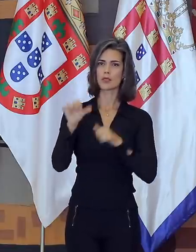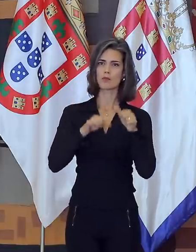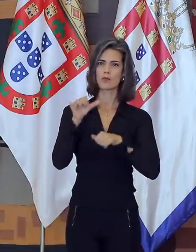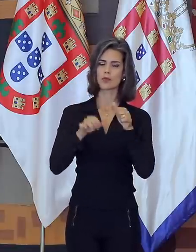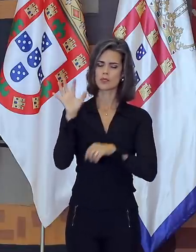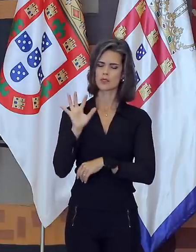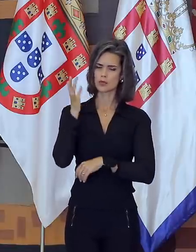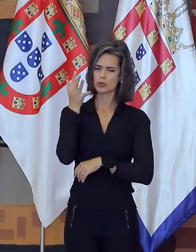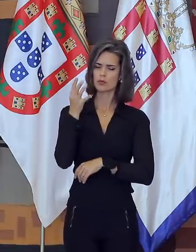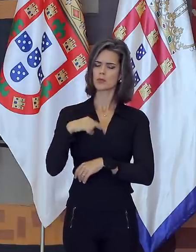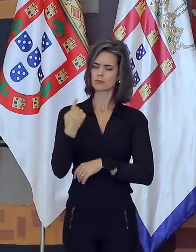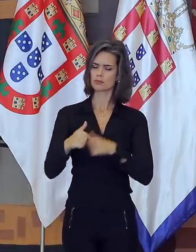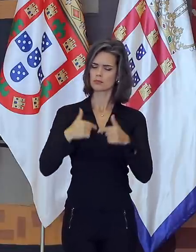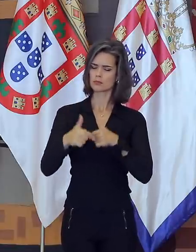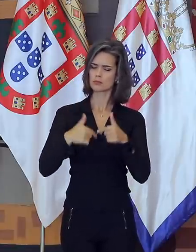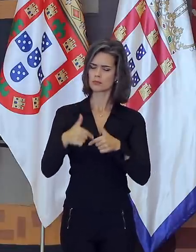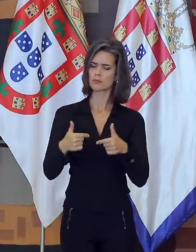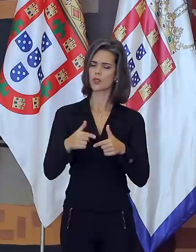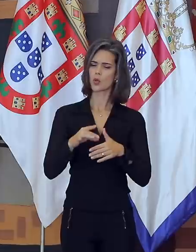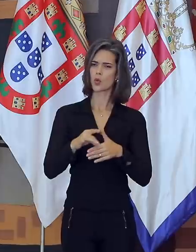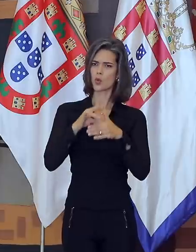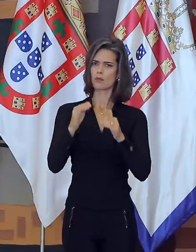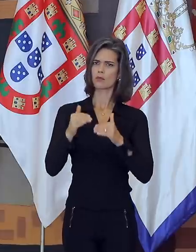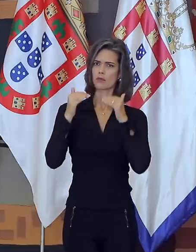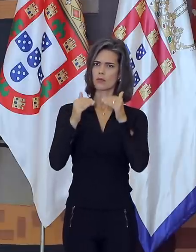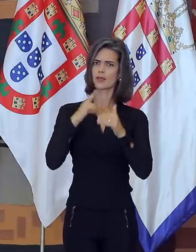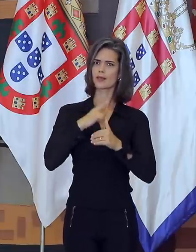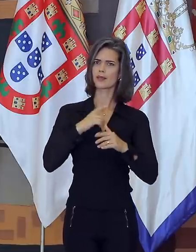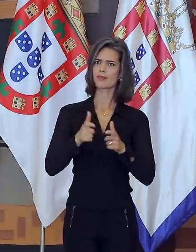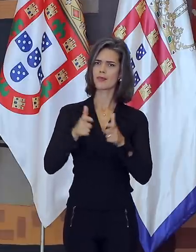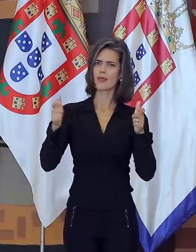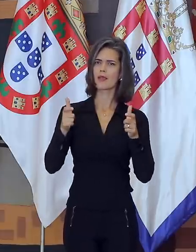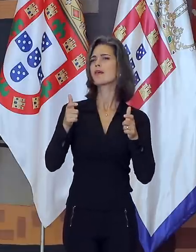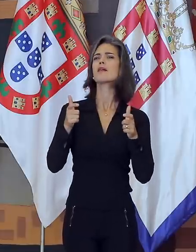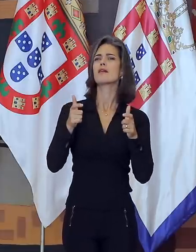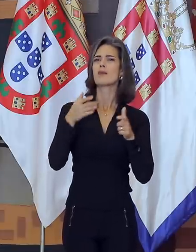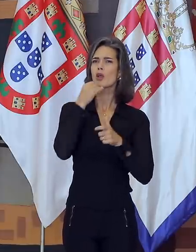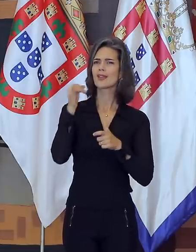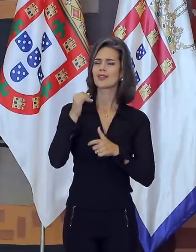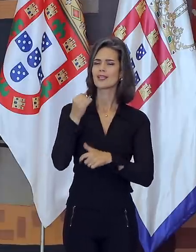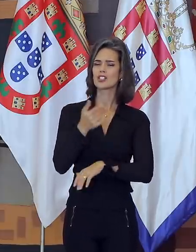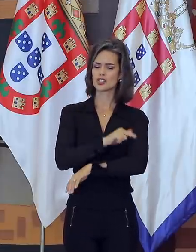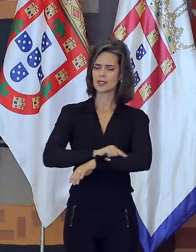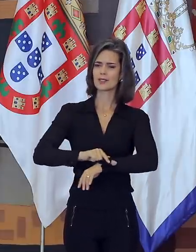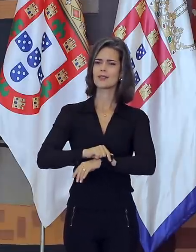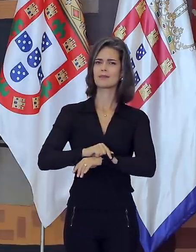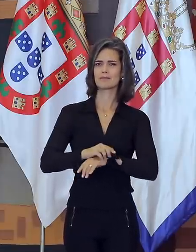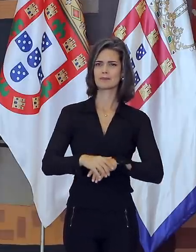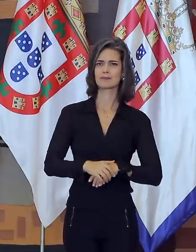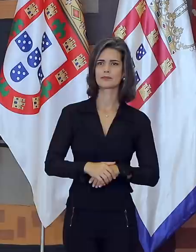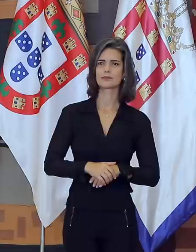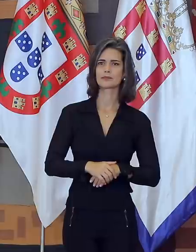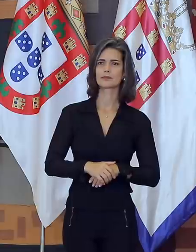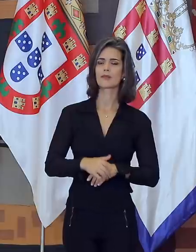clima. Nisso, atuamos com a autoridade de um país que tem uma das matrizes energéticas mais limpas do planeta. Atuamos com o